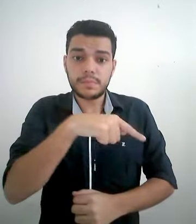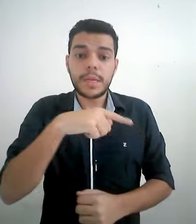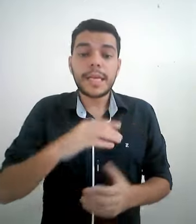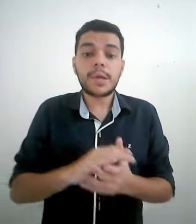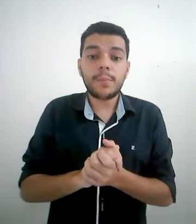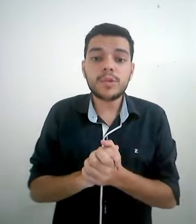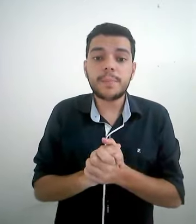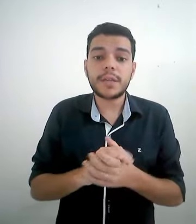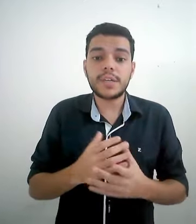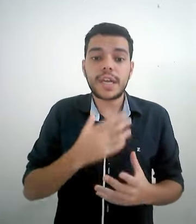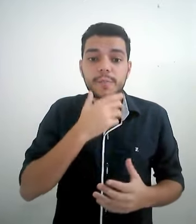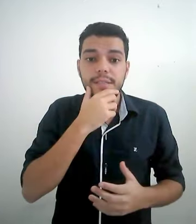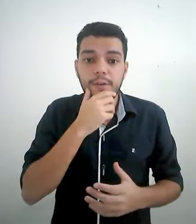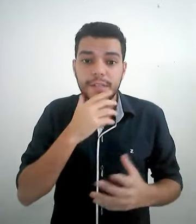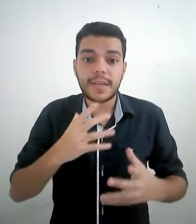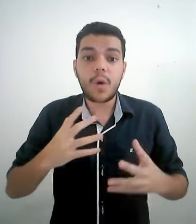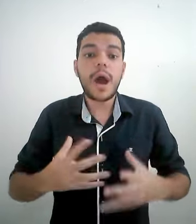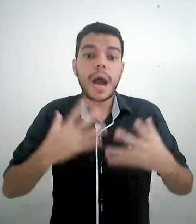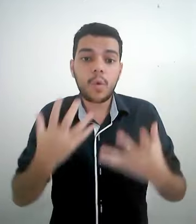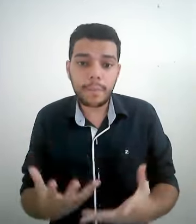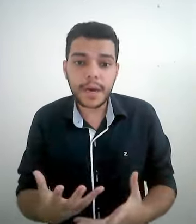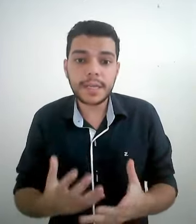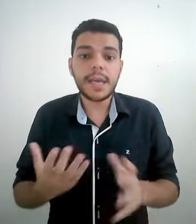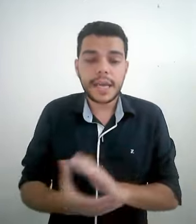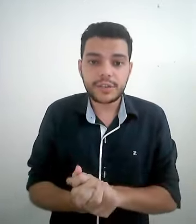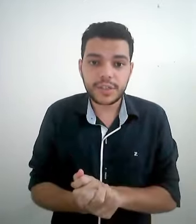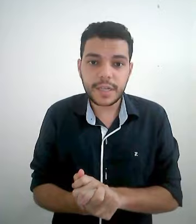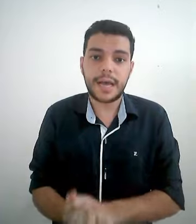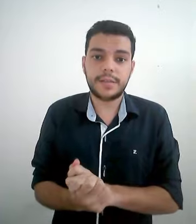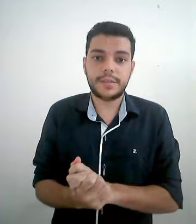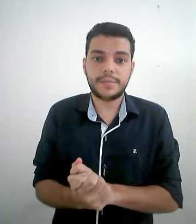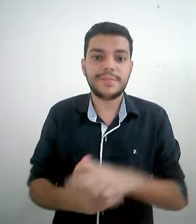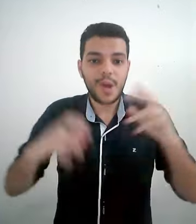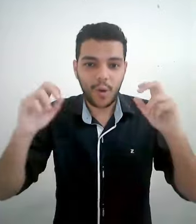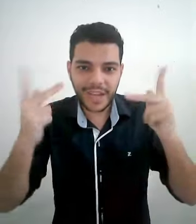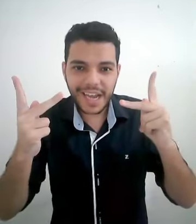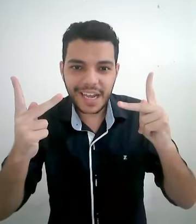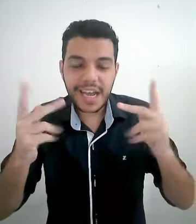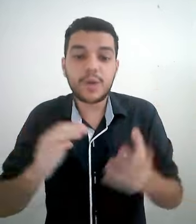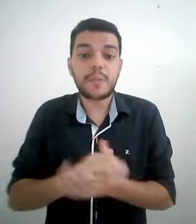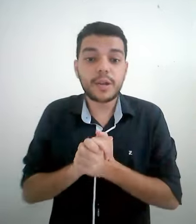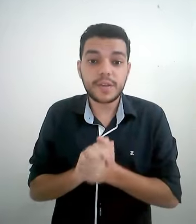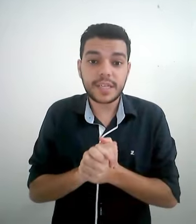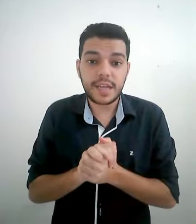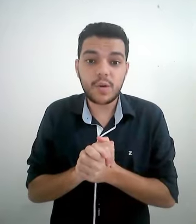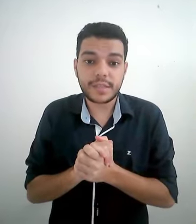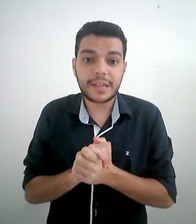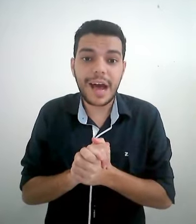Então, é muito importante que a expressão facial acompanhe estes sinais. Ok? Eu espero que vocês tenham gostado da